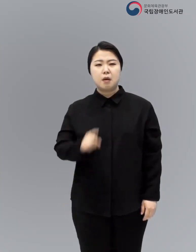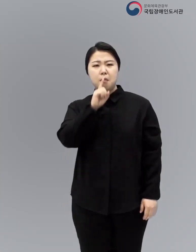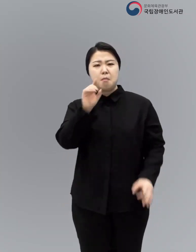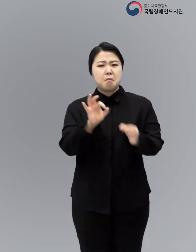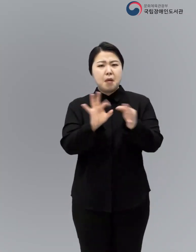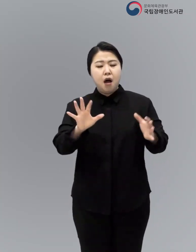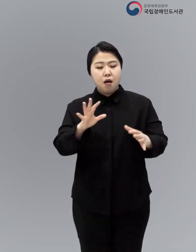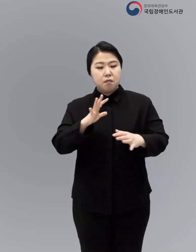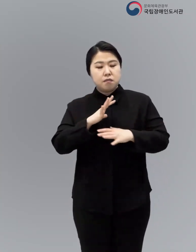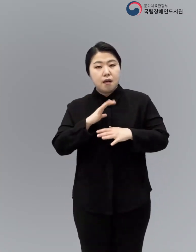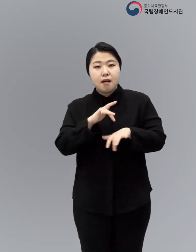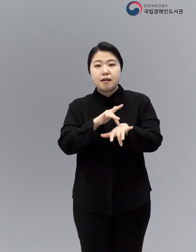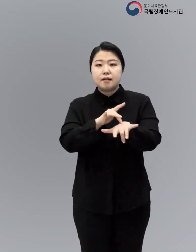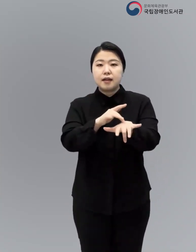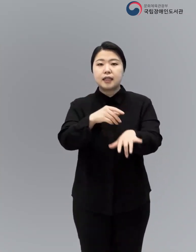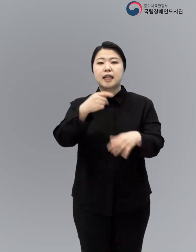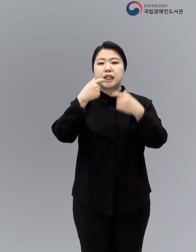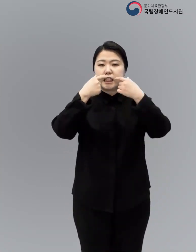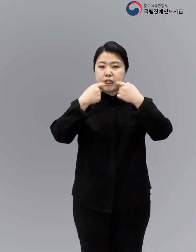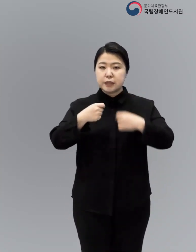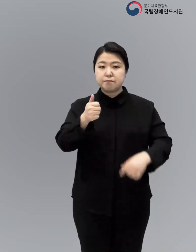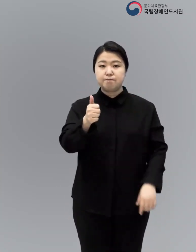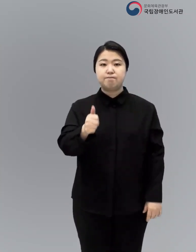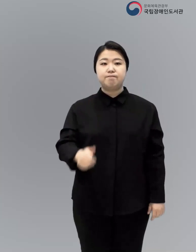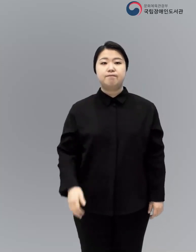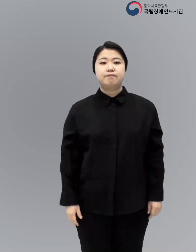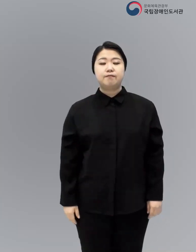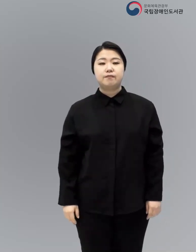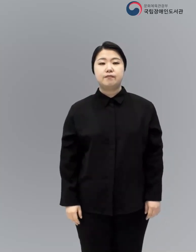초현실적이고 압도적인 악령 드라큘라 백작